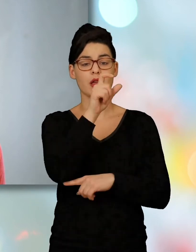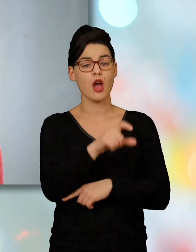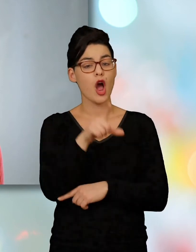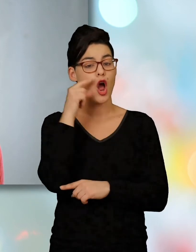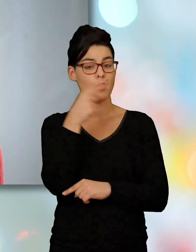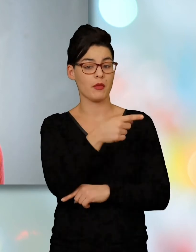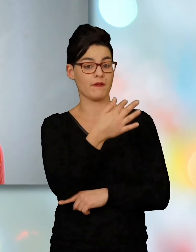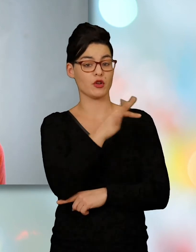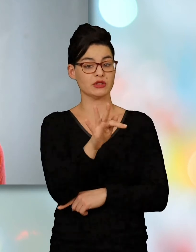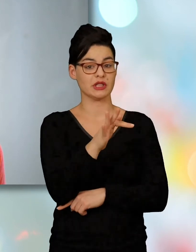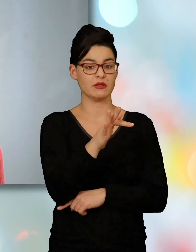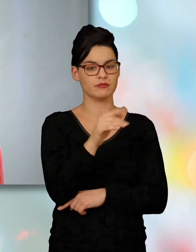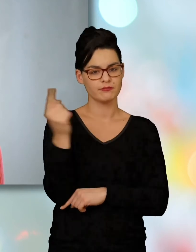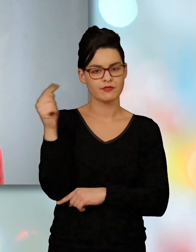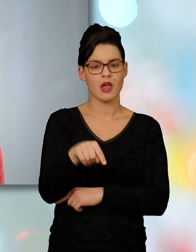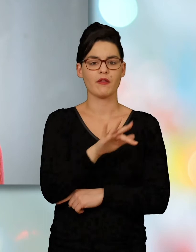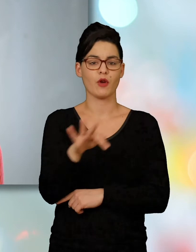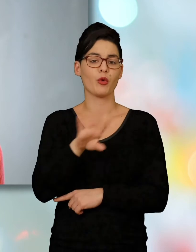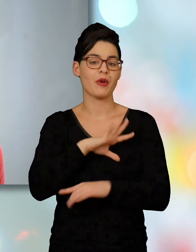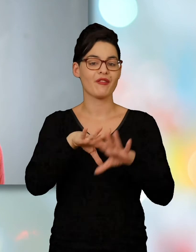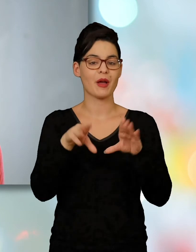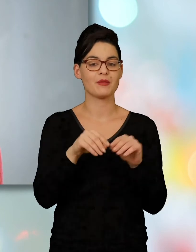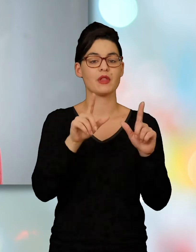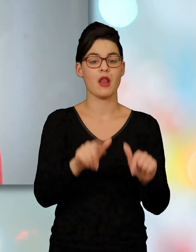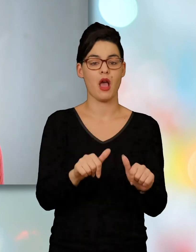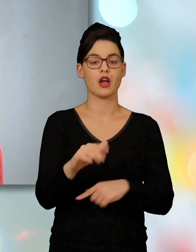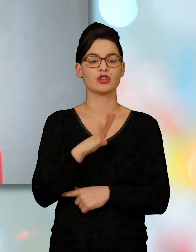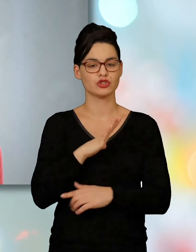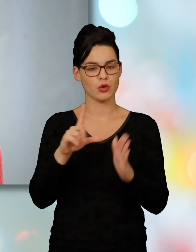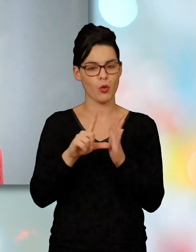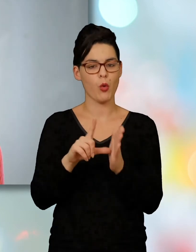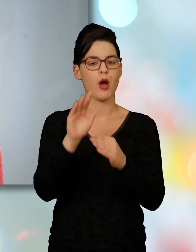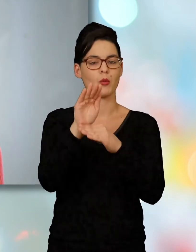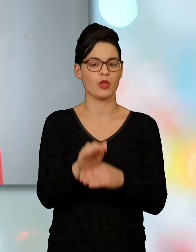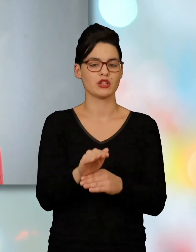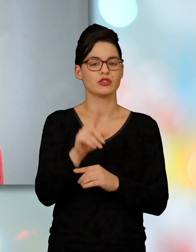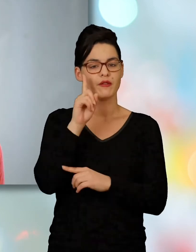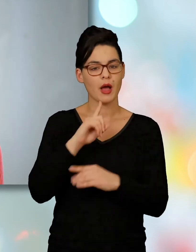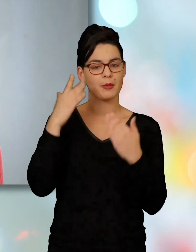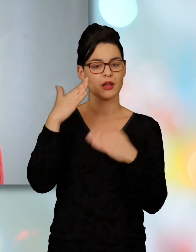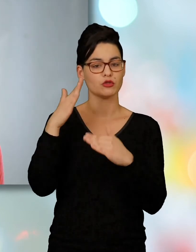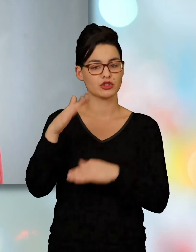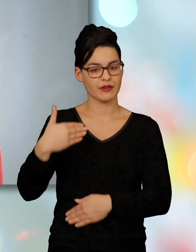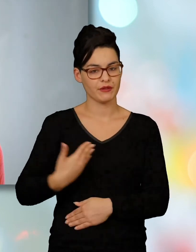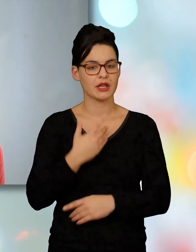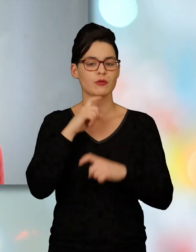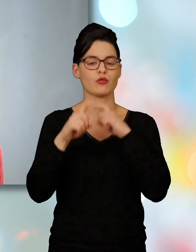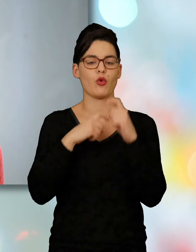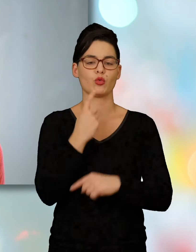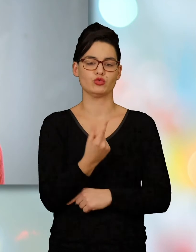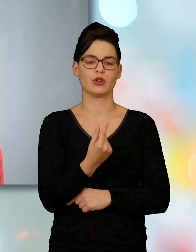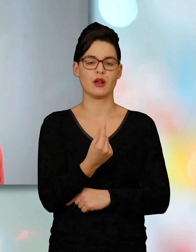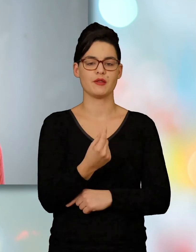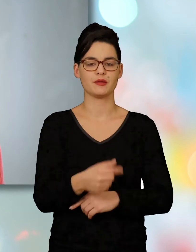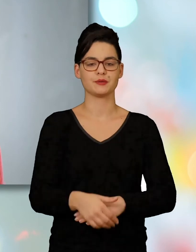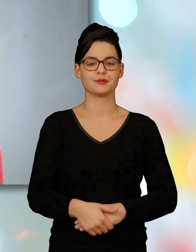Vous êtes marié avec un Français. Vous l'avez rejoint par le regroupement familial. La loi protège le